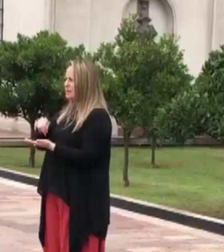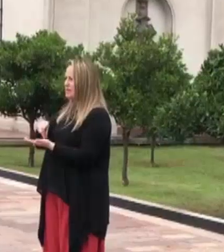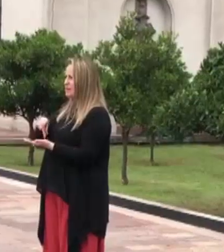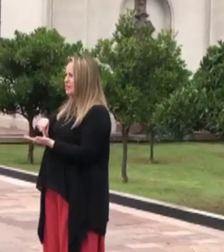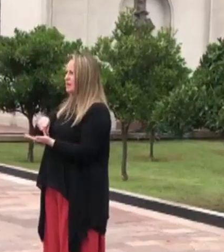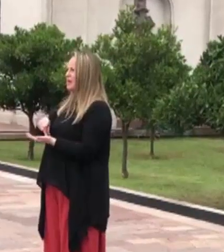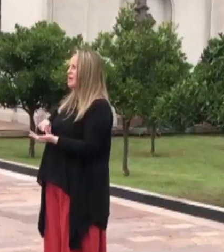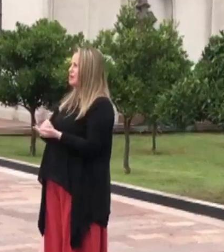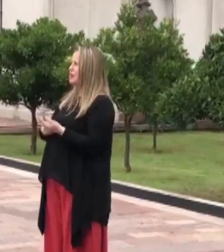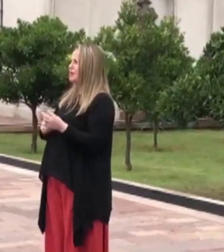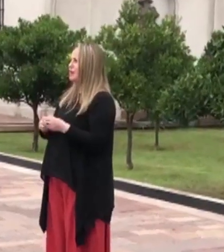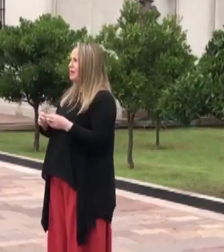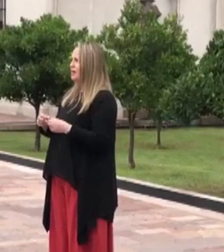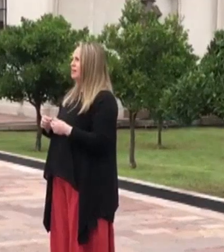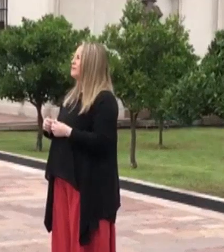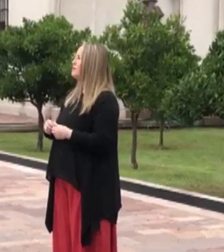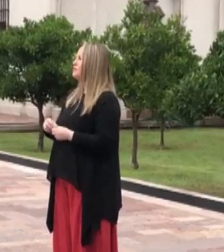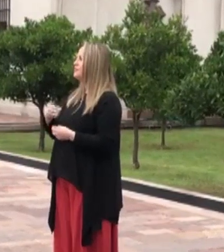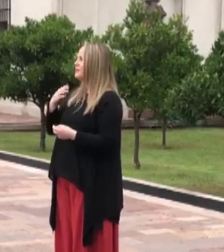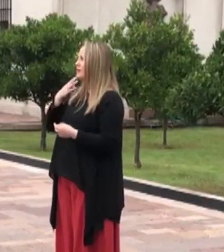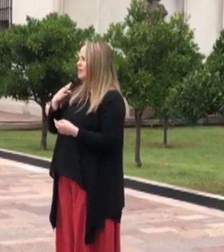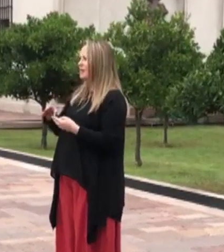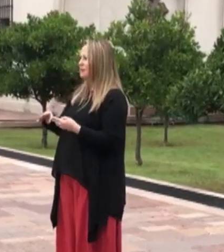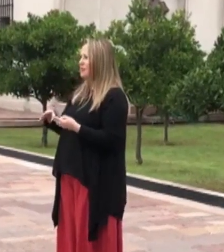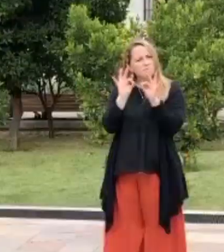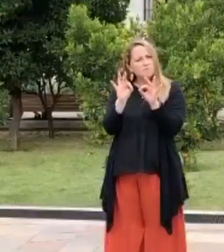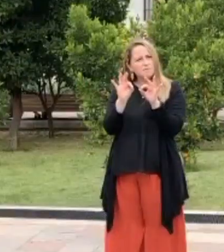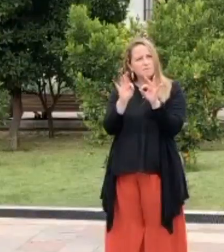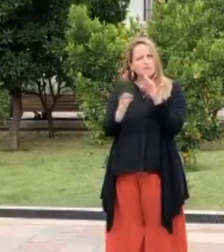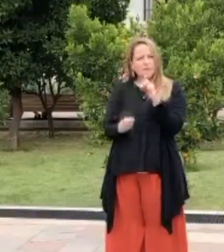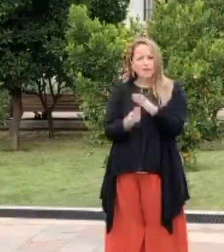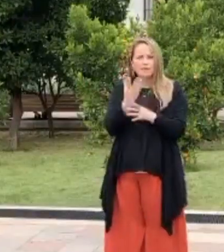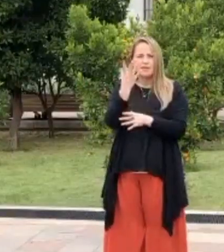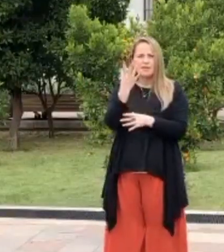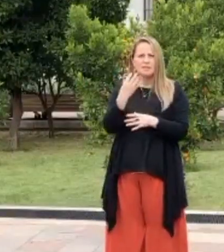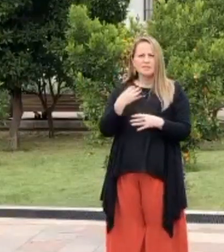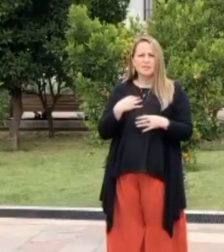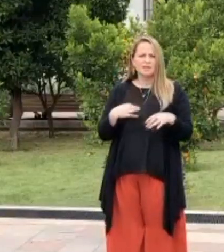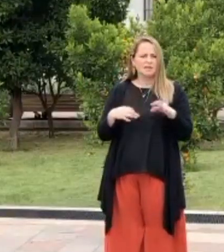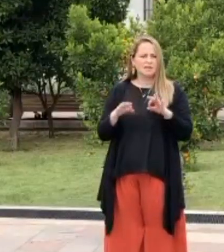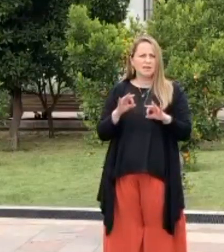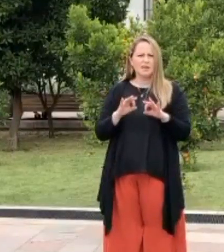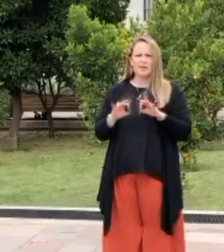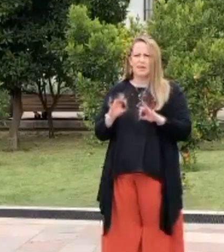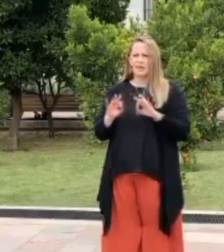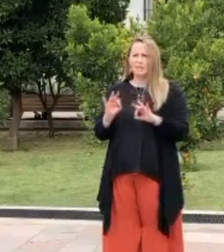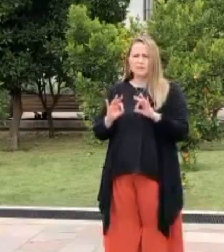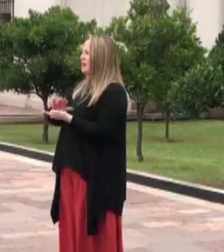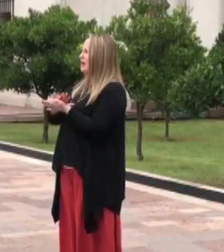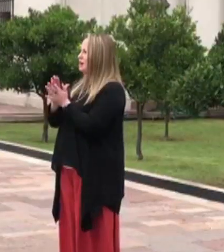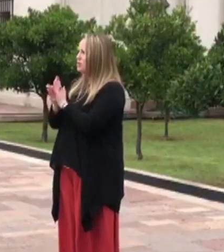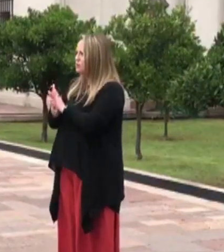La vocería duró 21 minutos, los mismos de un discurso que para la comunidad sorda fue inentendible.